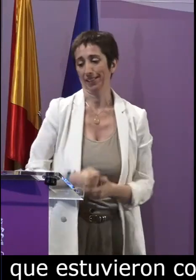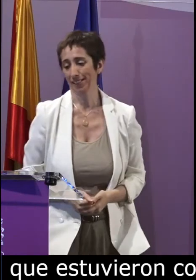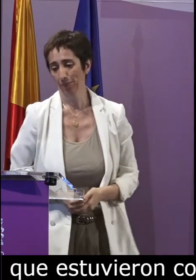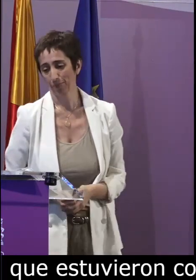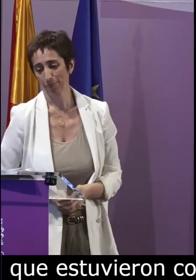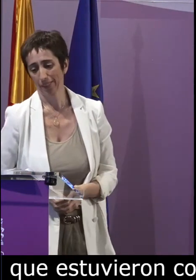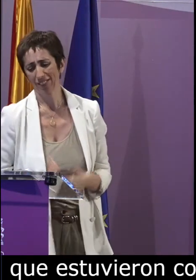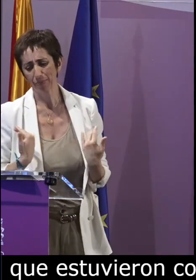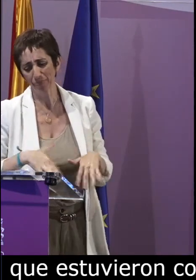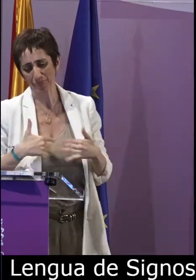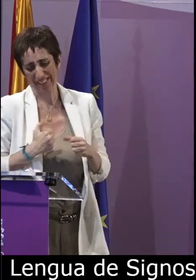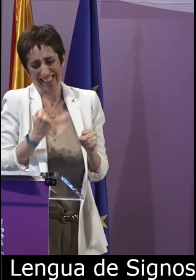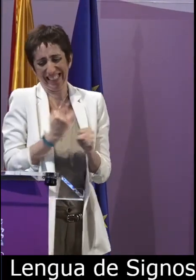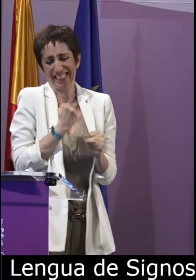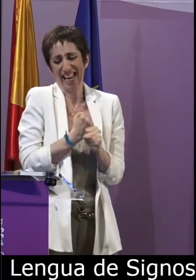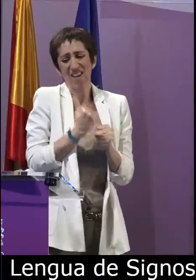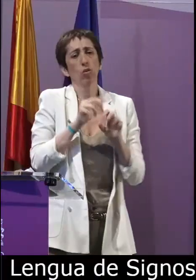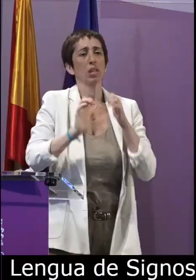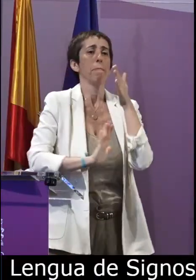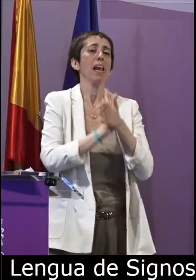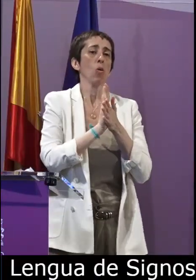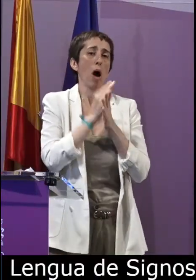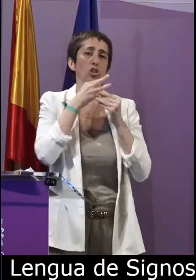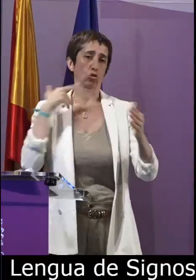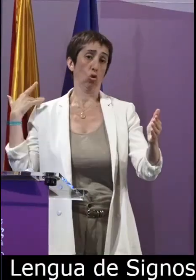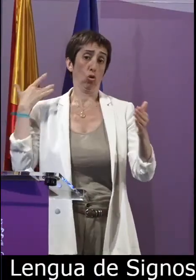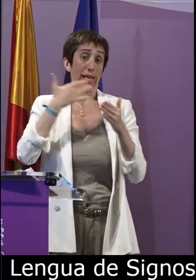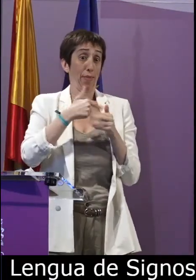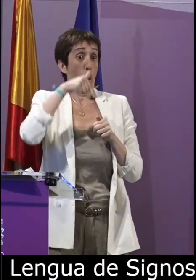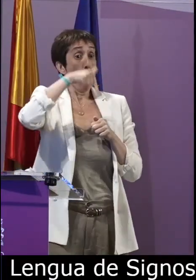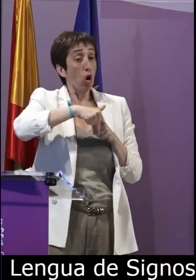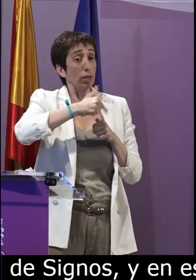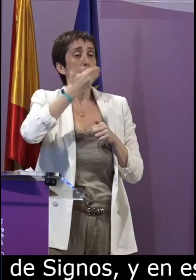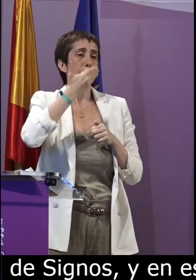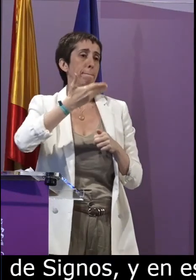solos siempre nos ha acompañado cuando hemos decidido investigar sobre nuestra lengua